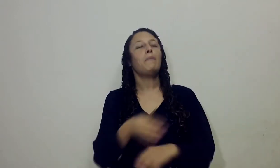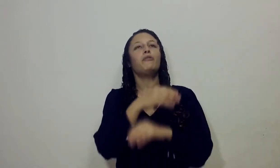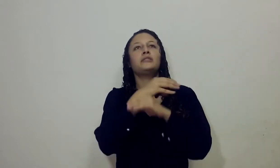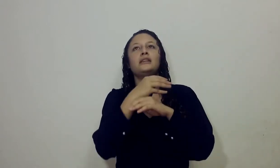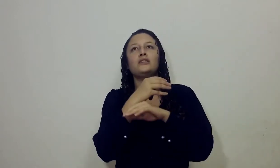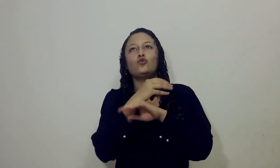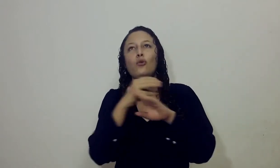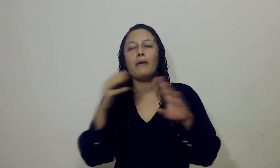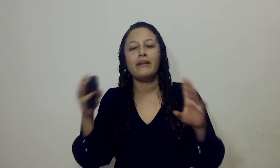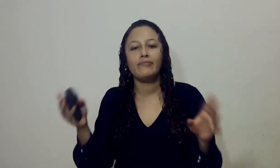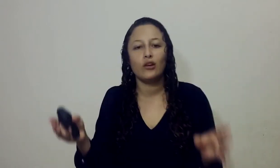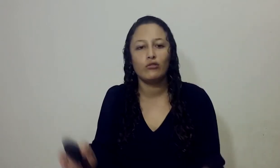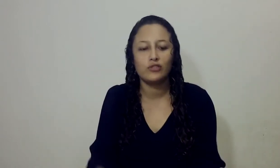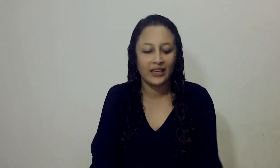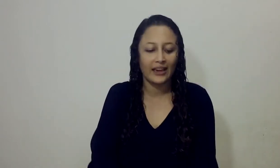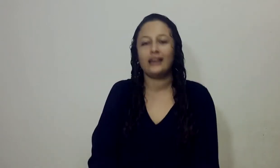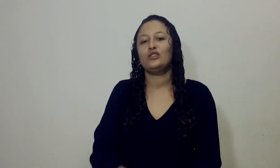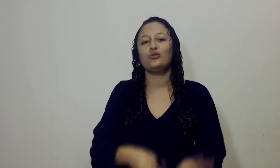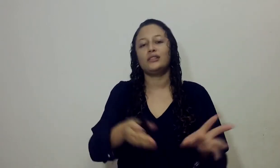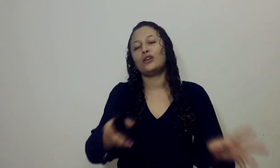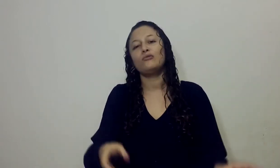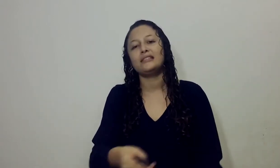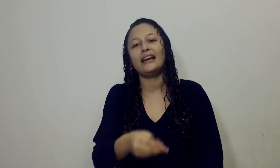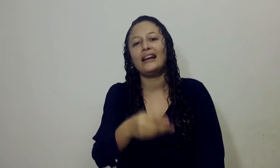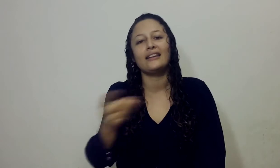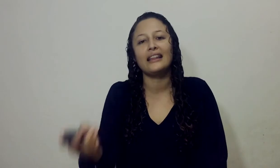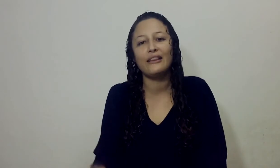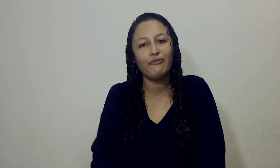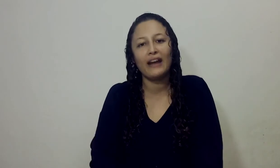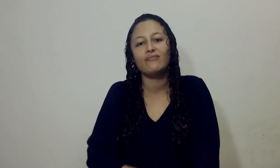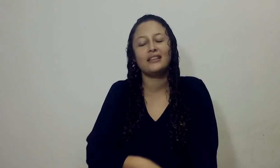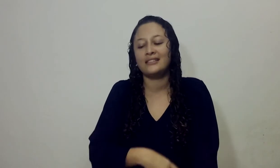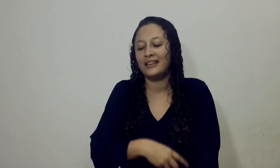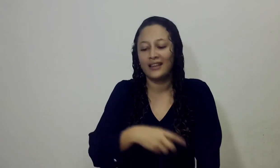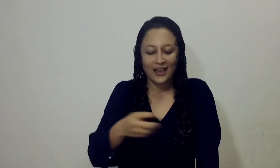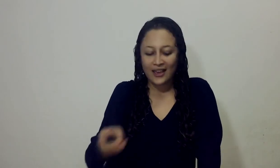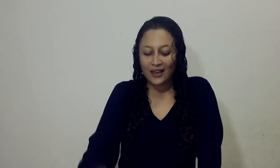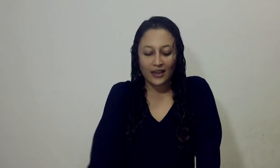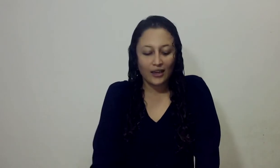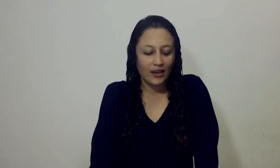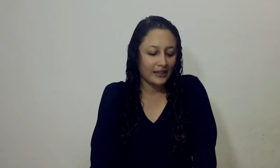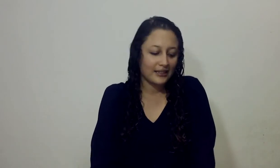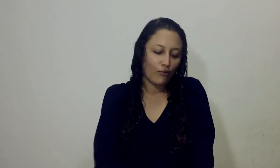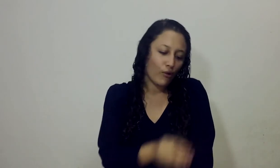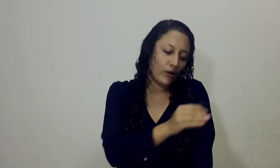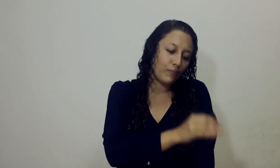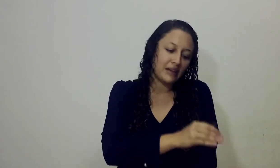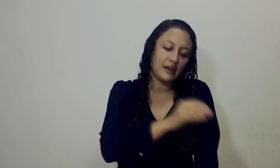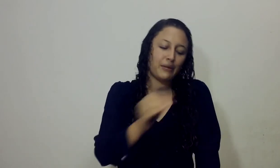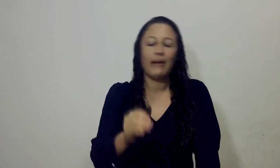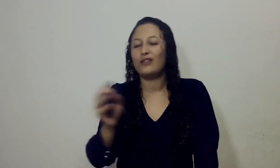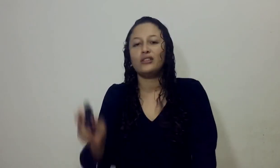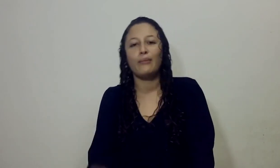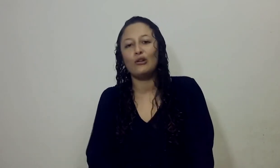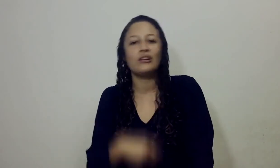Una profecía sumamente conocida Que de hecho Desde que uno está en el jardín de infantes Y luego cuando